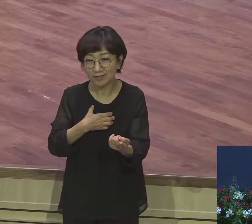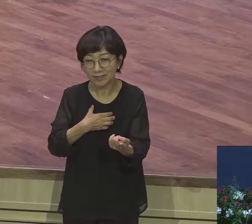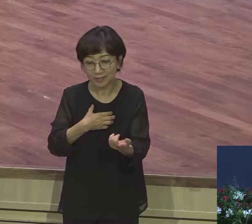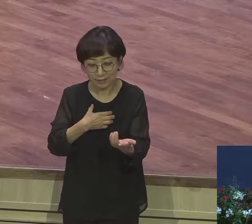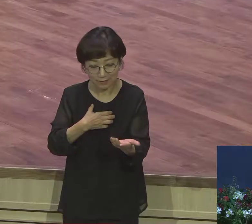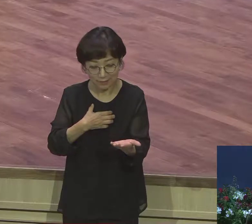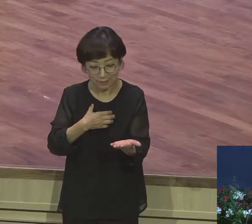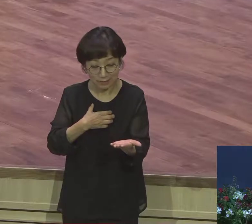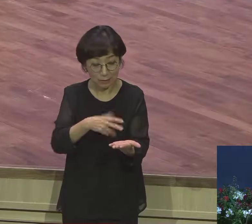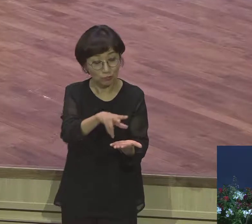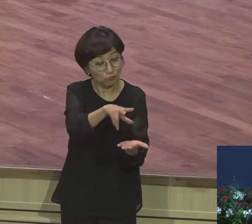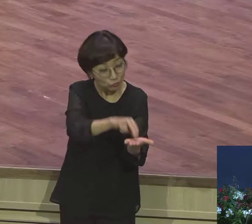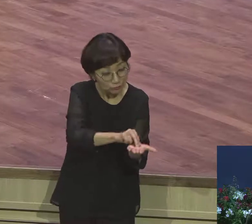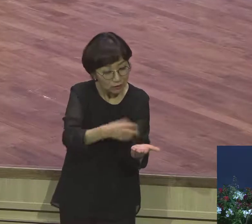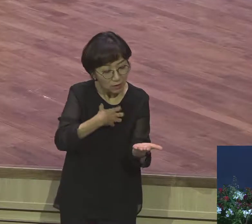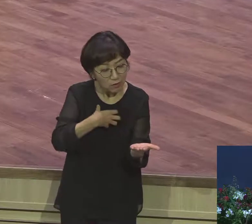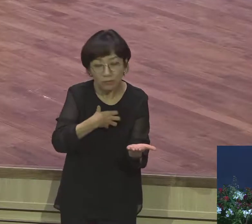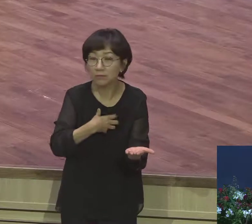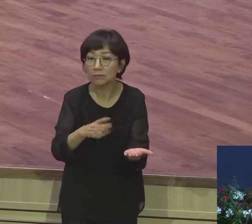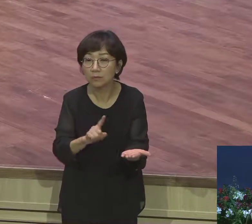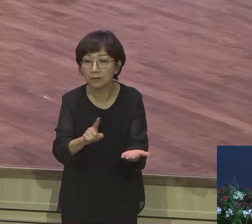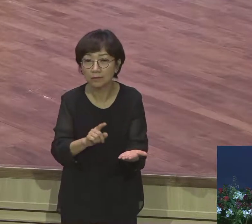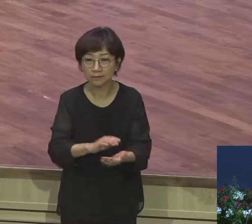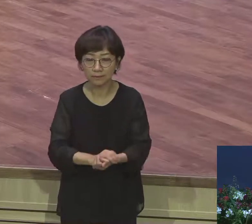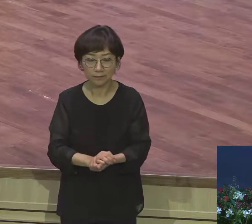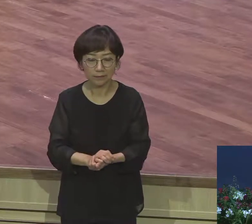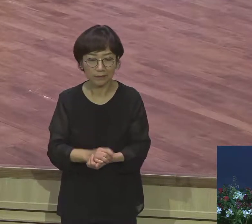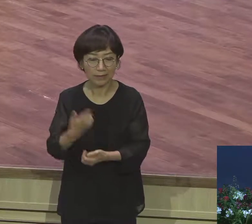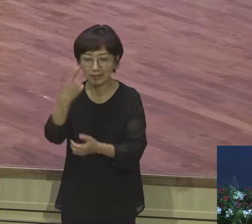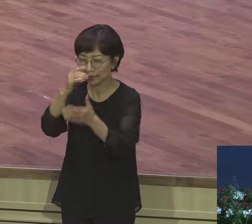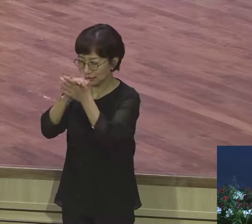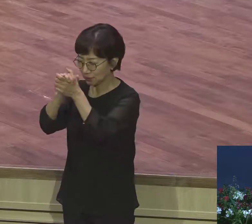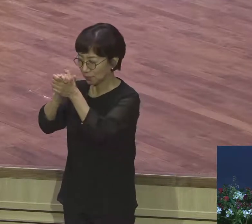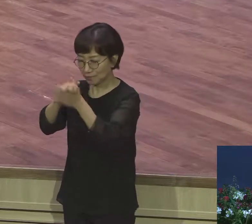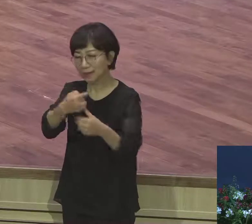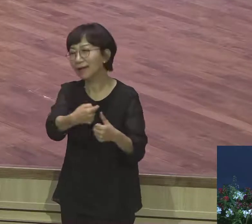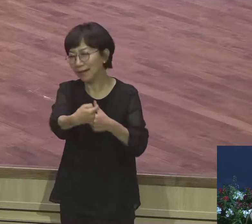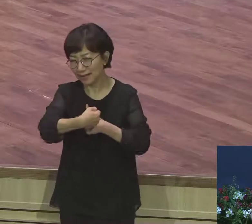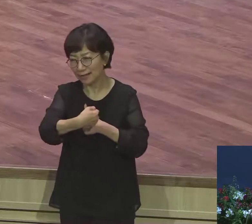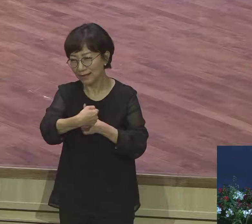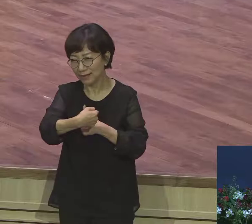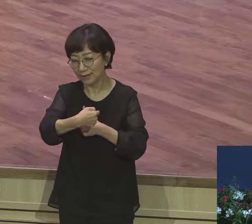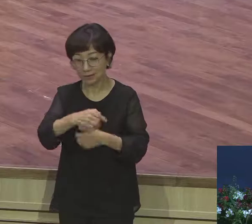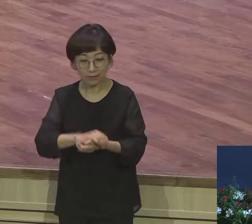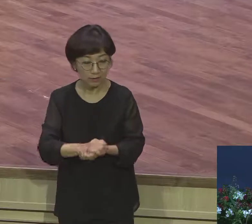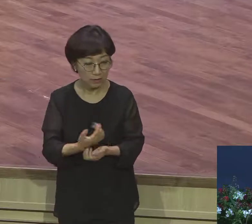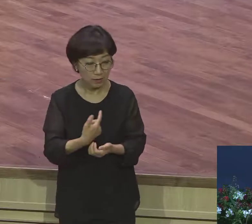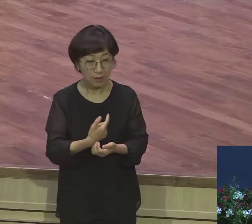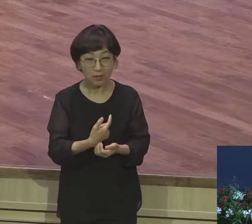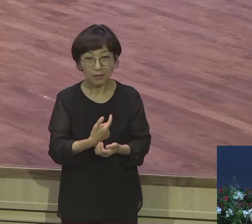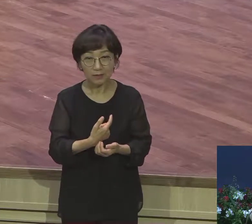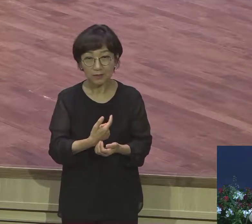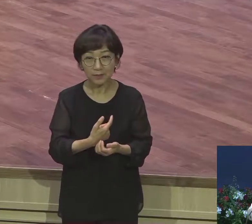기도하도록 몰고가고 골고가고 기도는 문제거리와 난처한 일을